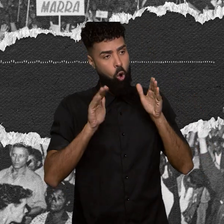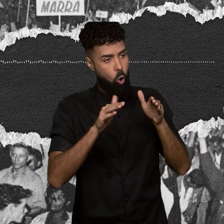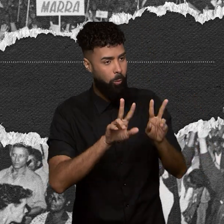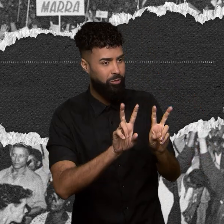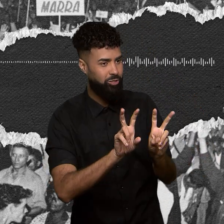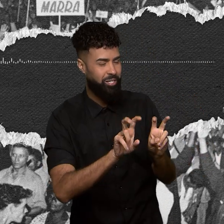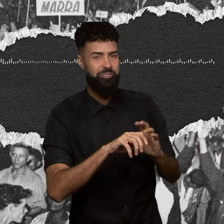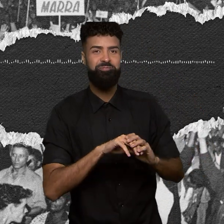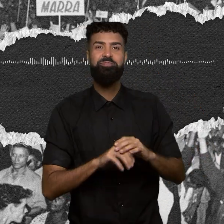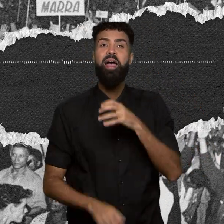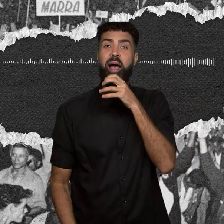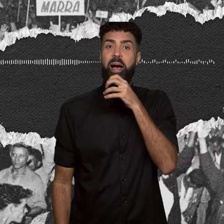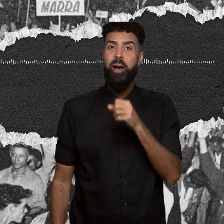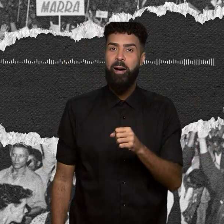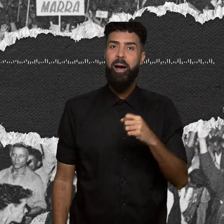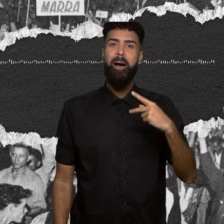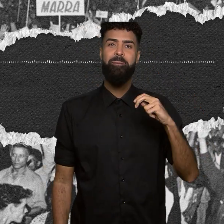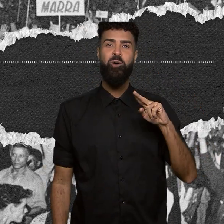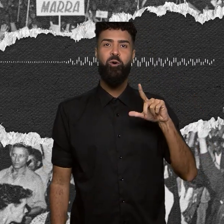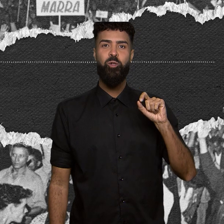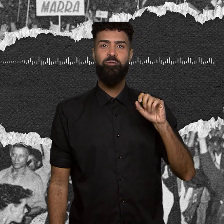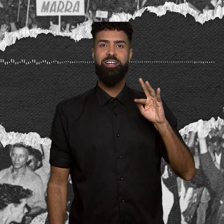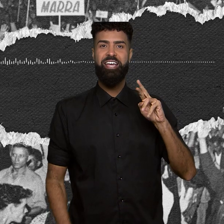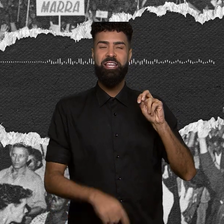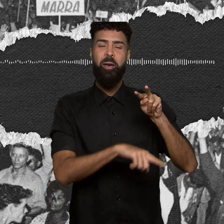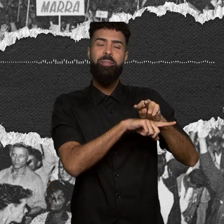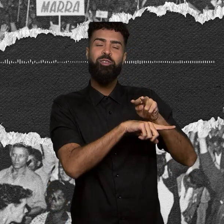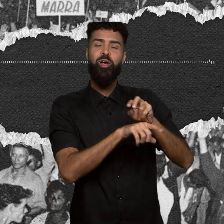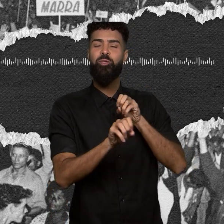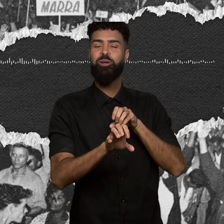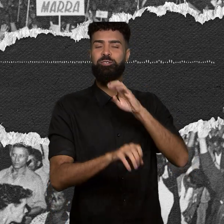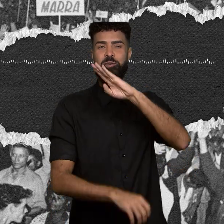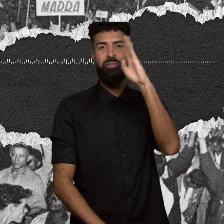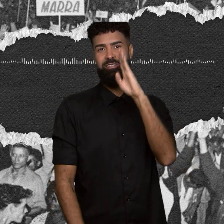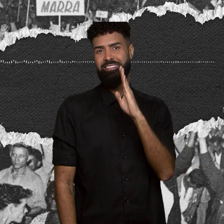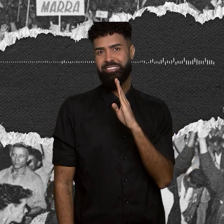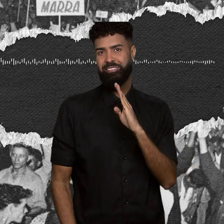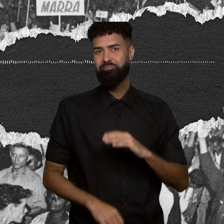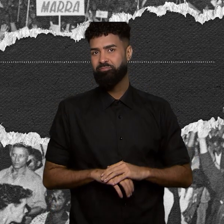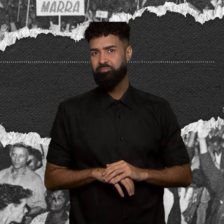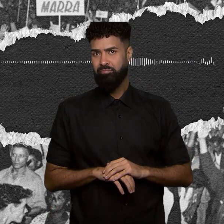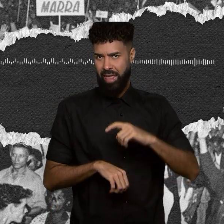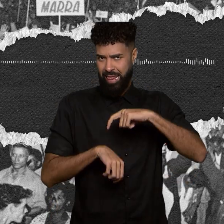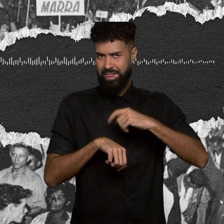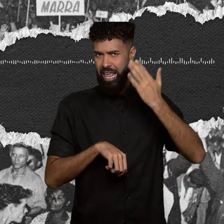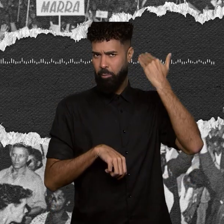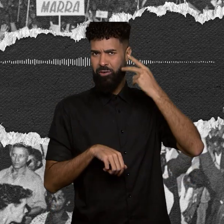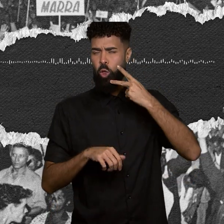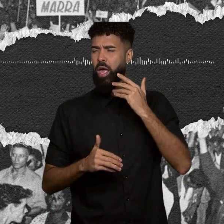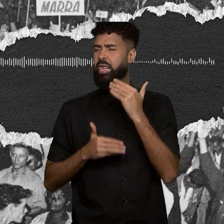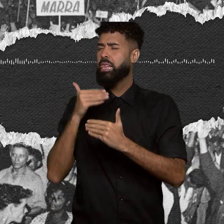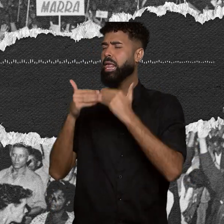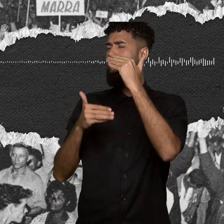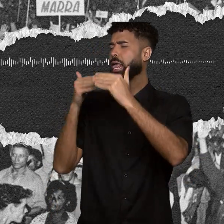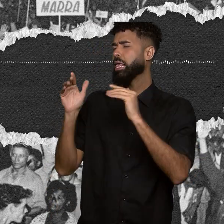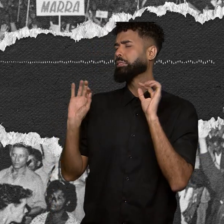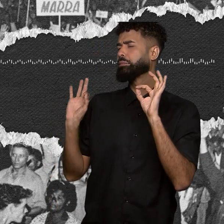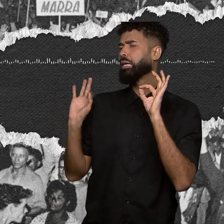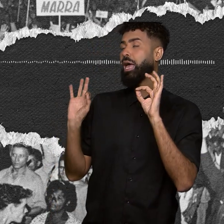Freire, patrono da educação brasileira. E o tempo a que ele se refere de muita riqueza são os três anos que antecedem o golpe